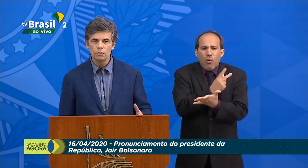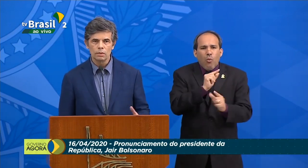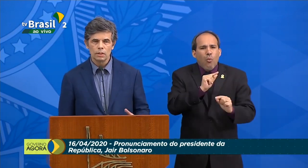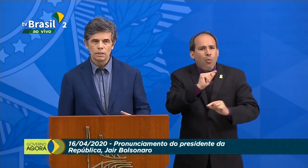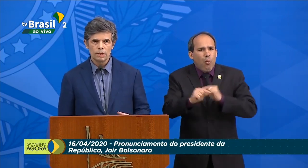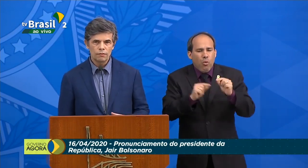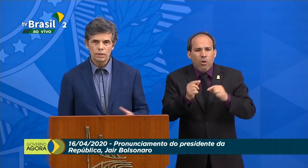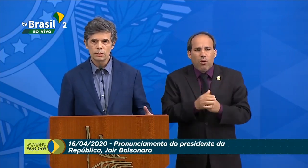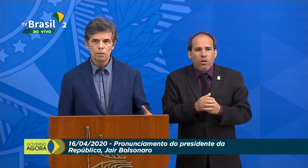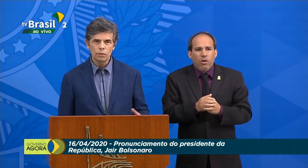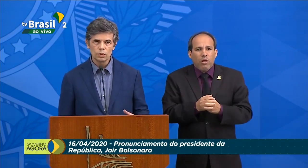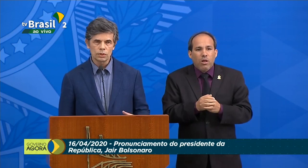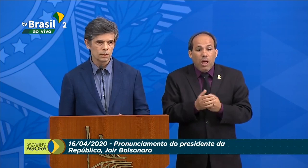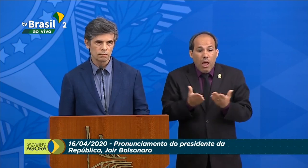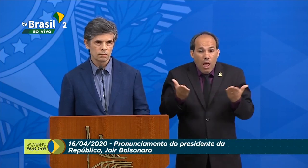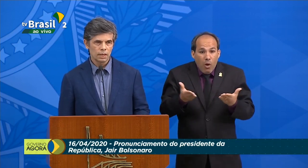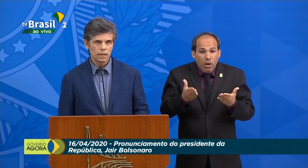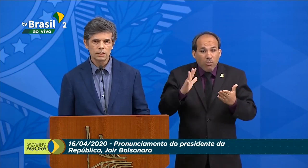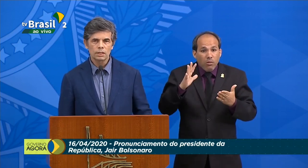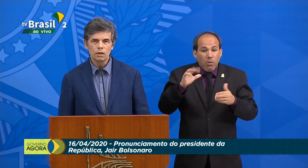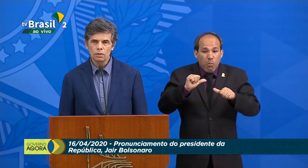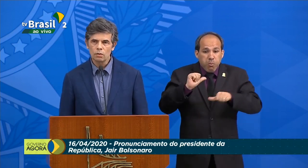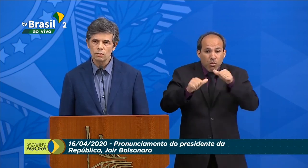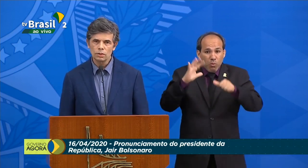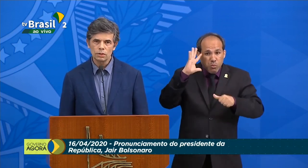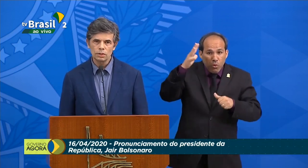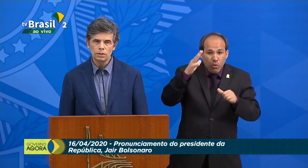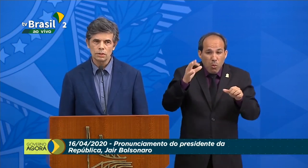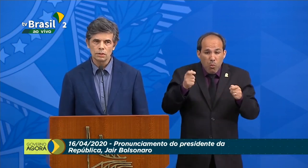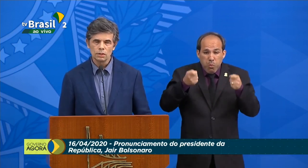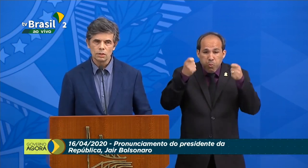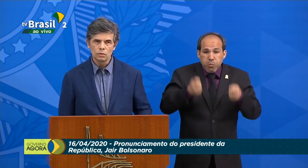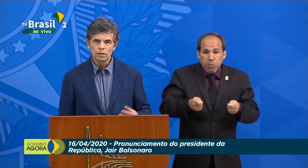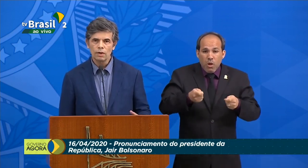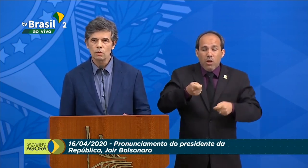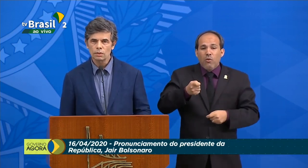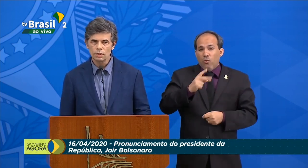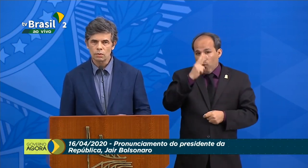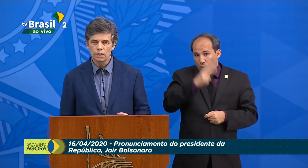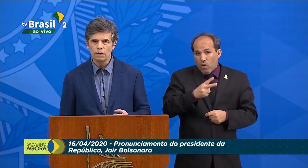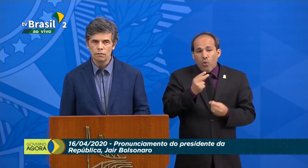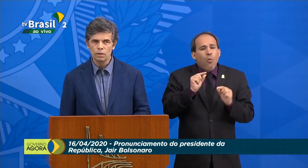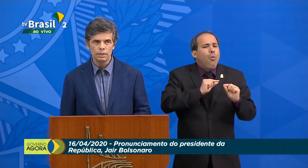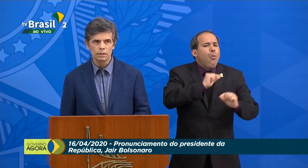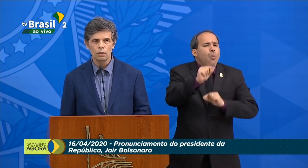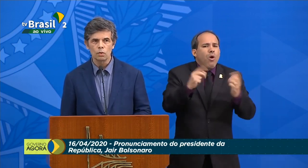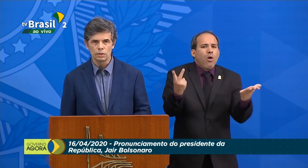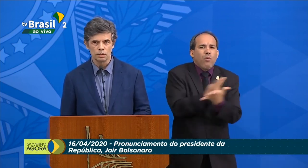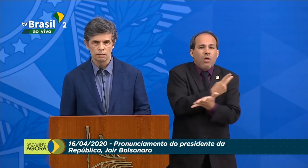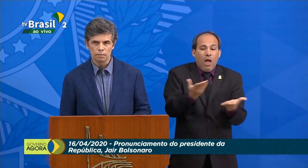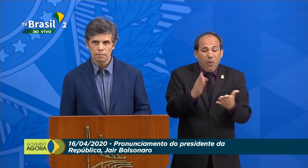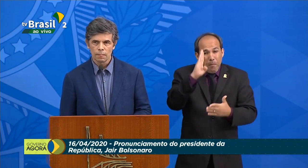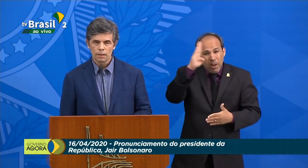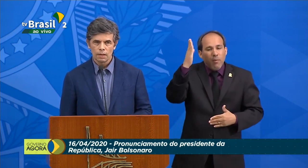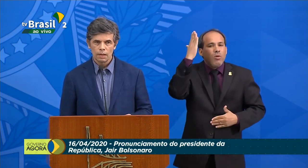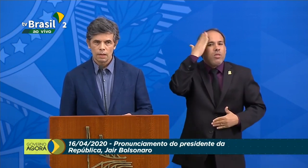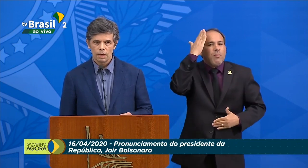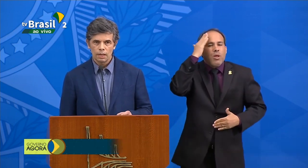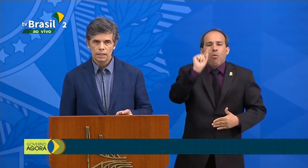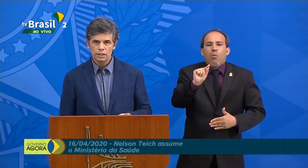Não vai haver qualquer definição brusca, radical, do que vai acontecer. O que é fundamental hoje?